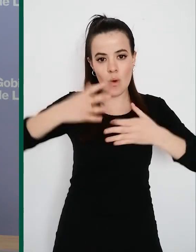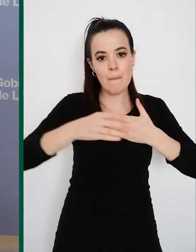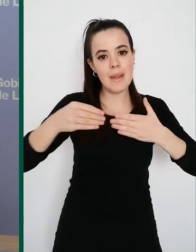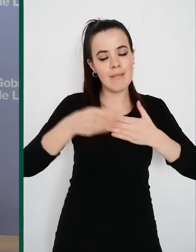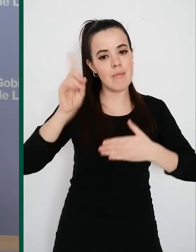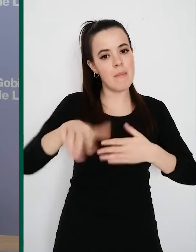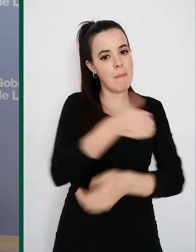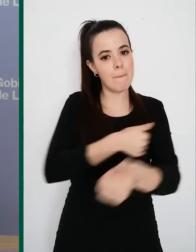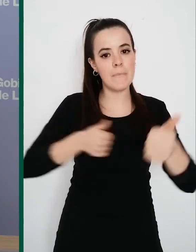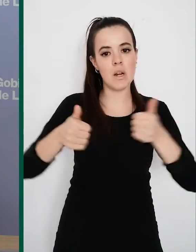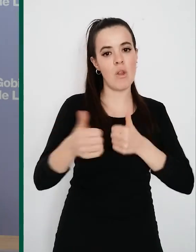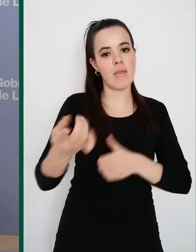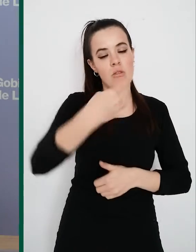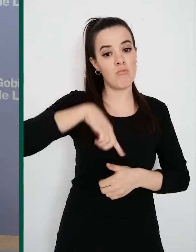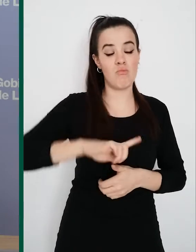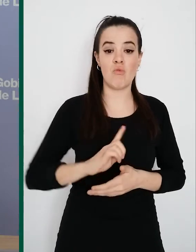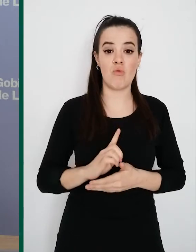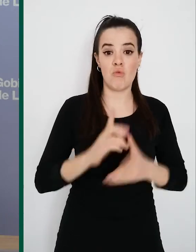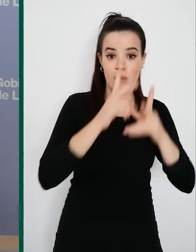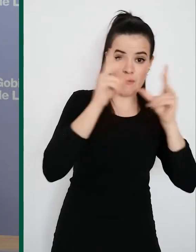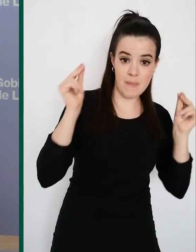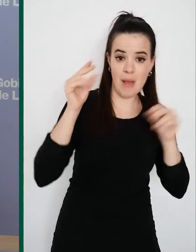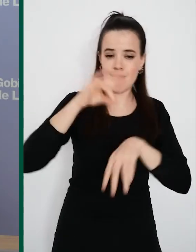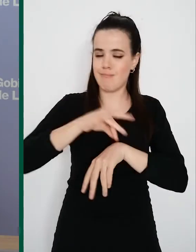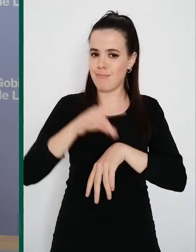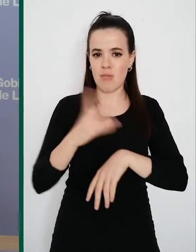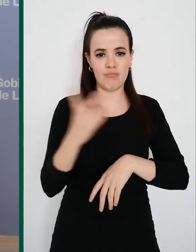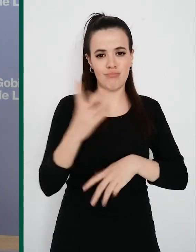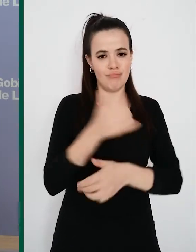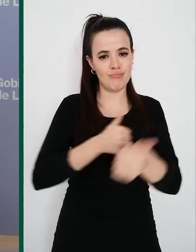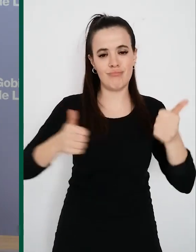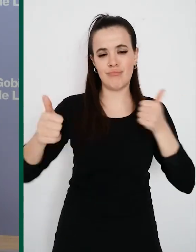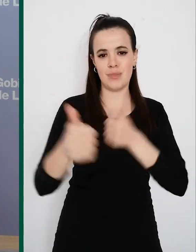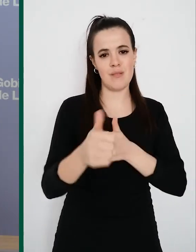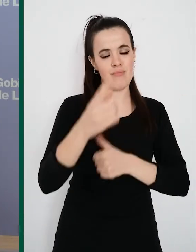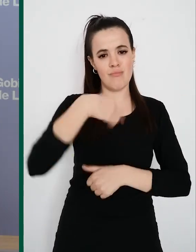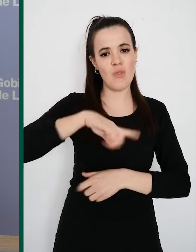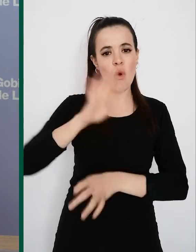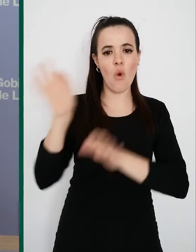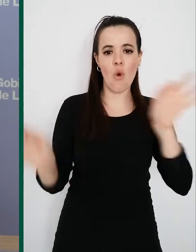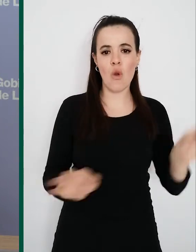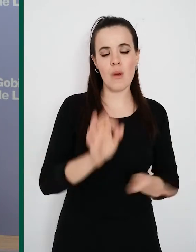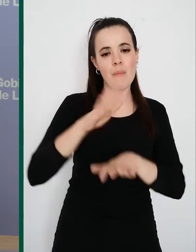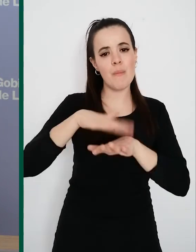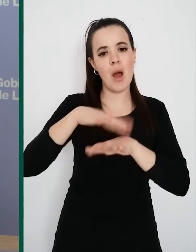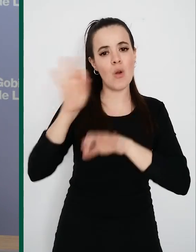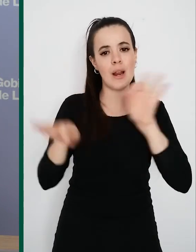prioridades que hemos tenido en las dos direcciones, médica y de enfermería, que hemos estado coordinadas en la organización logística del